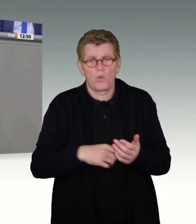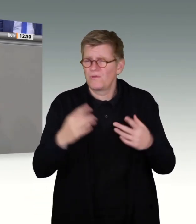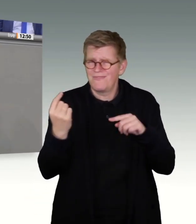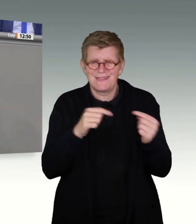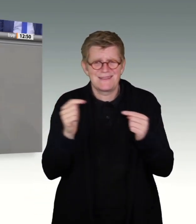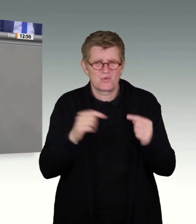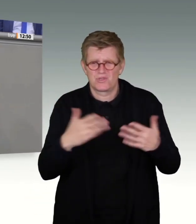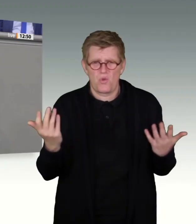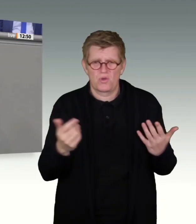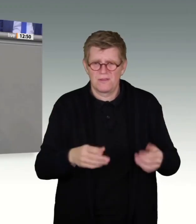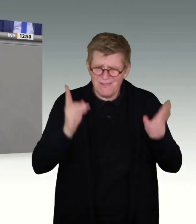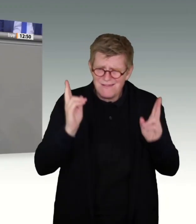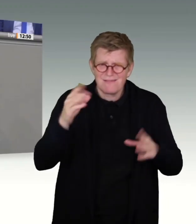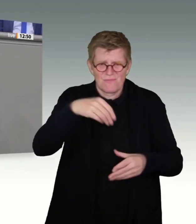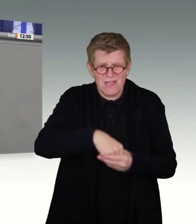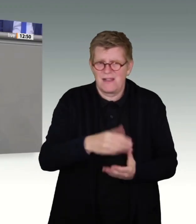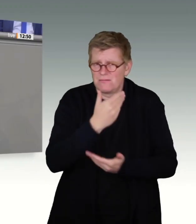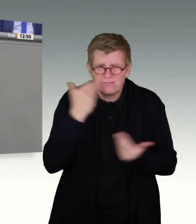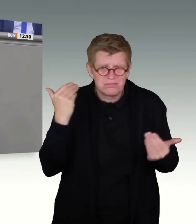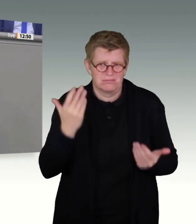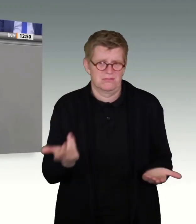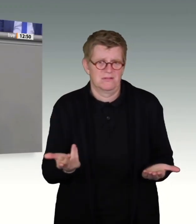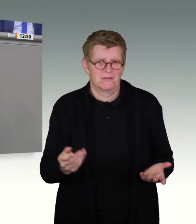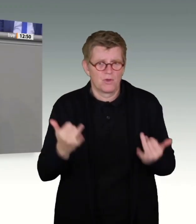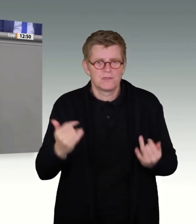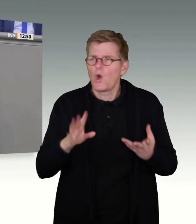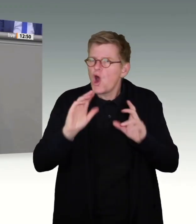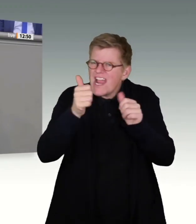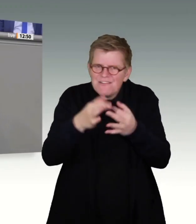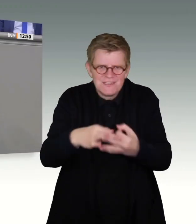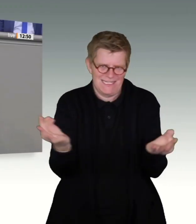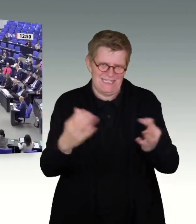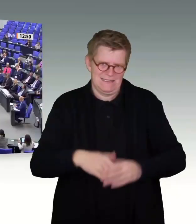die auf dem Rücken der Betroffenen ausgetragen wird und in dieser Form niemandem hilft.